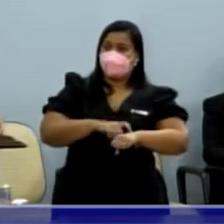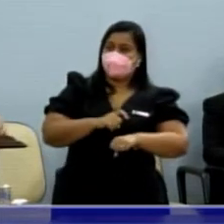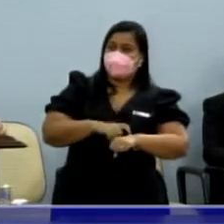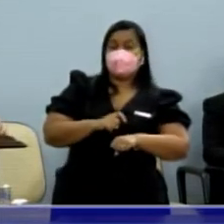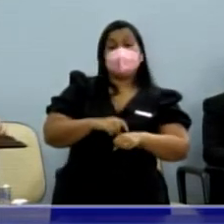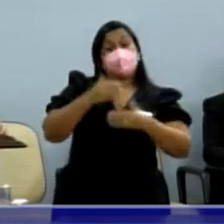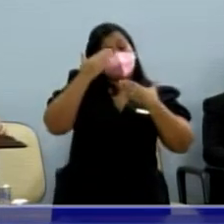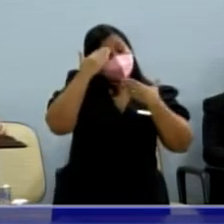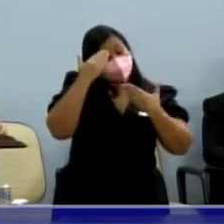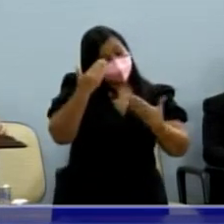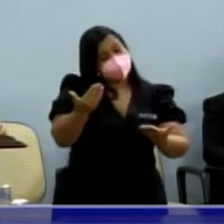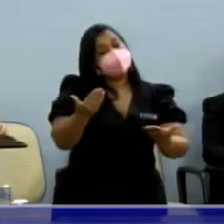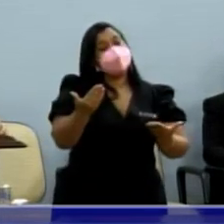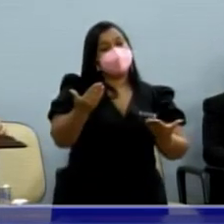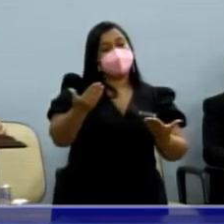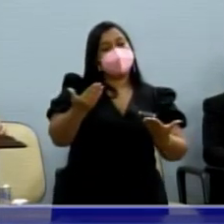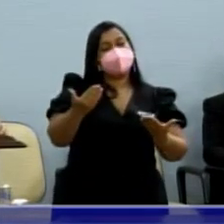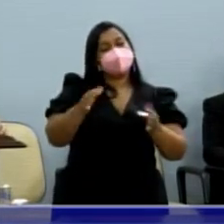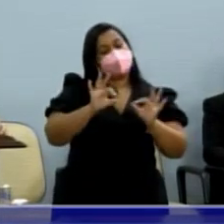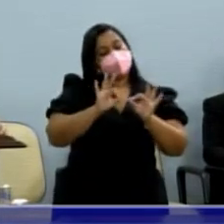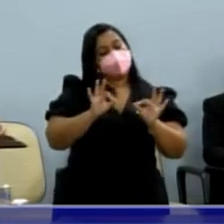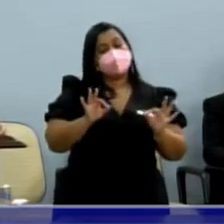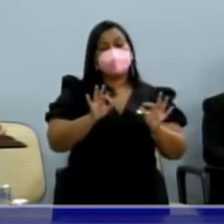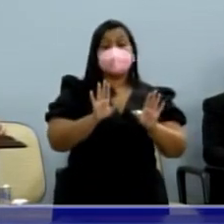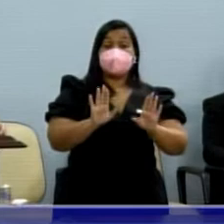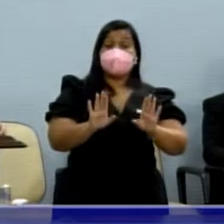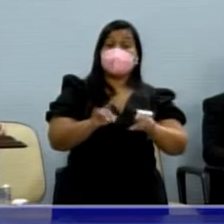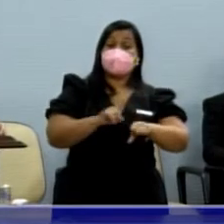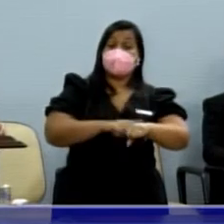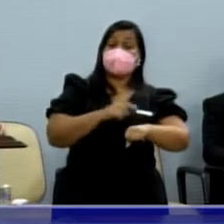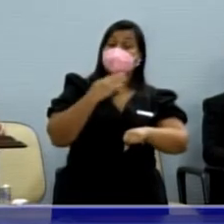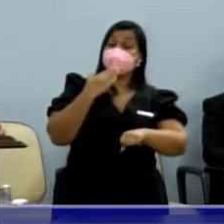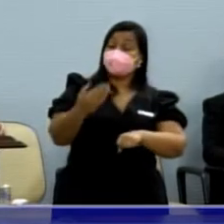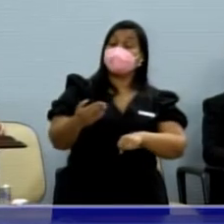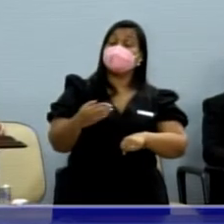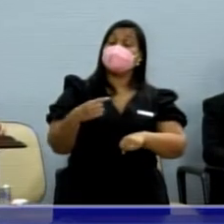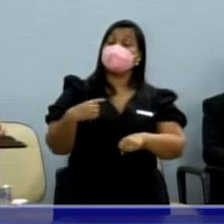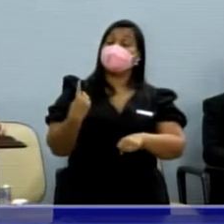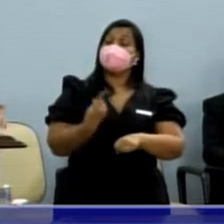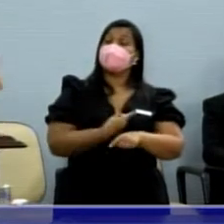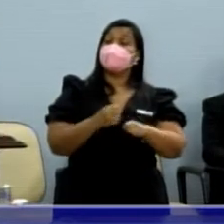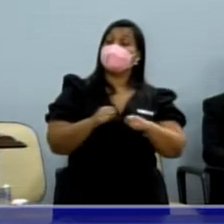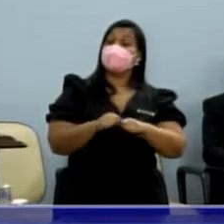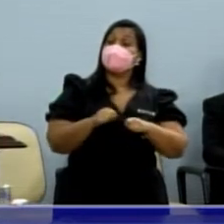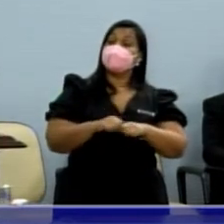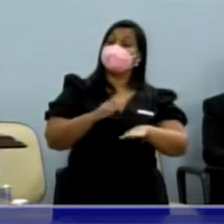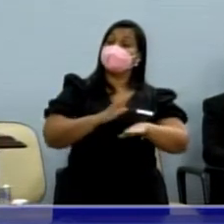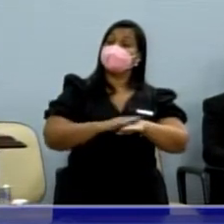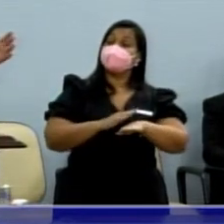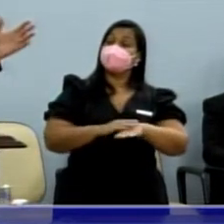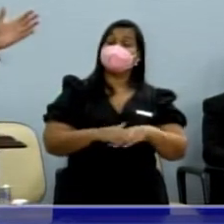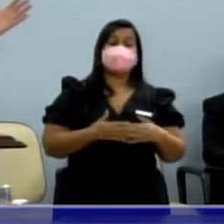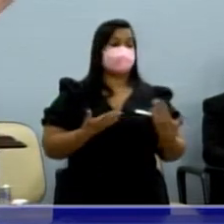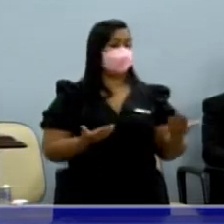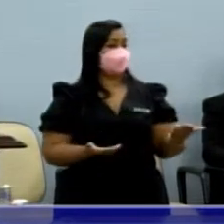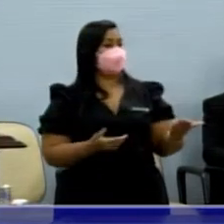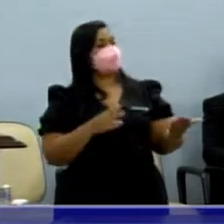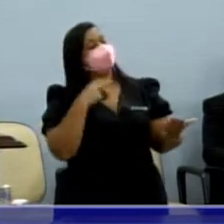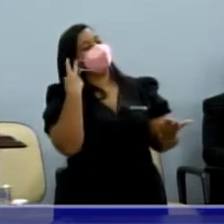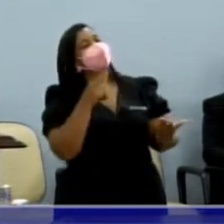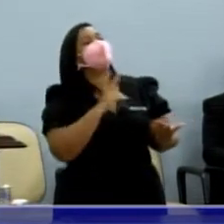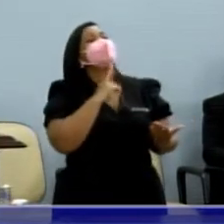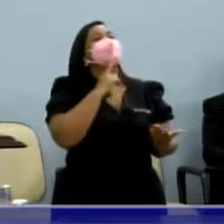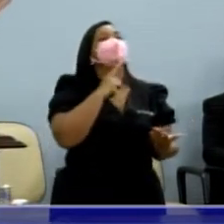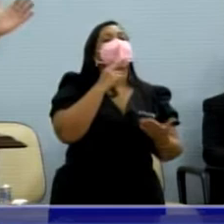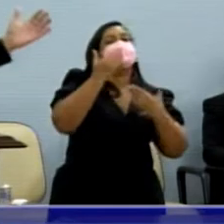humildade, na hora de criticar, na hora de pedir, a gente faz o nosso papel. Aí tem gente que ainda vai criticar, vereador Robson